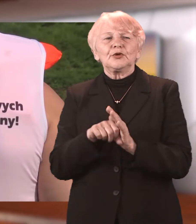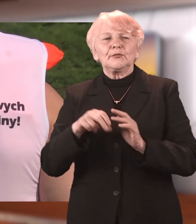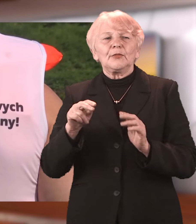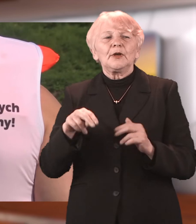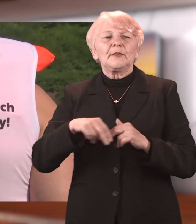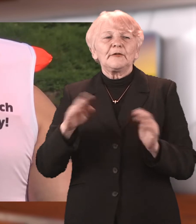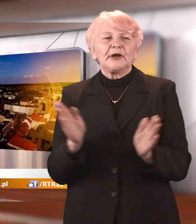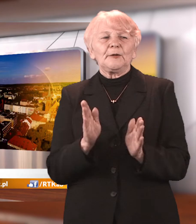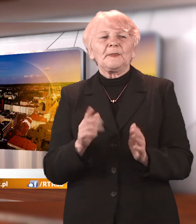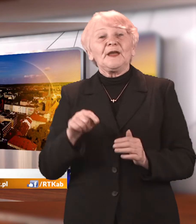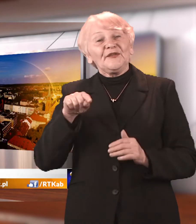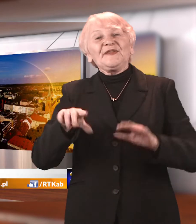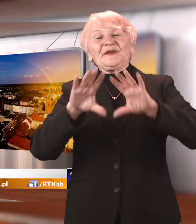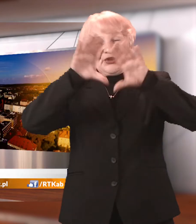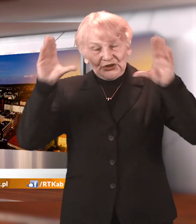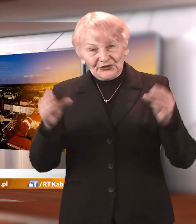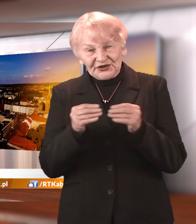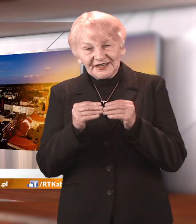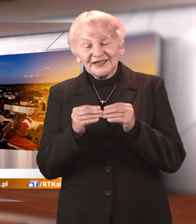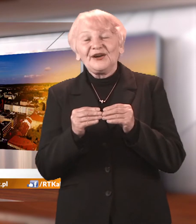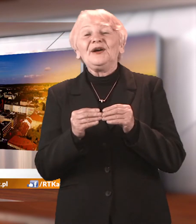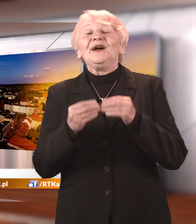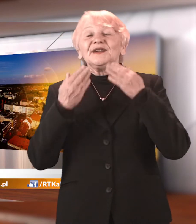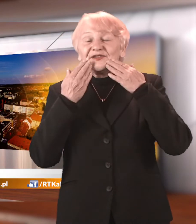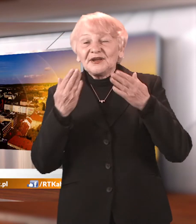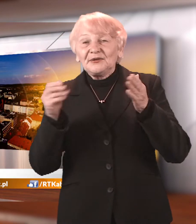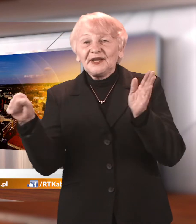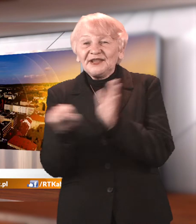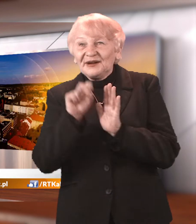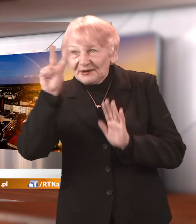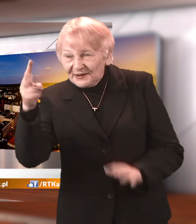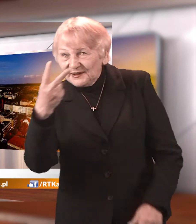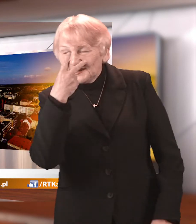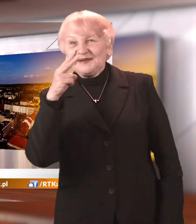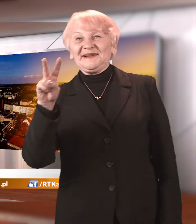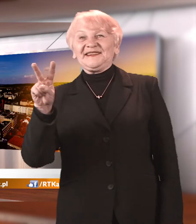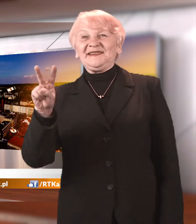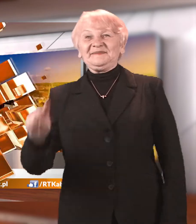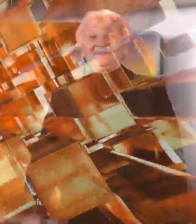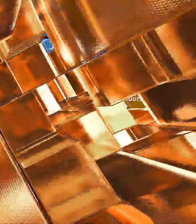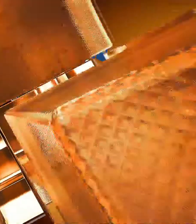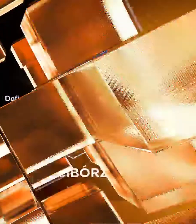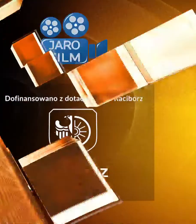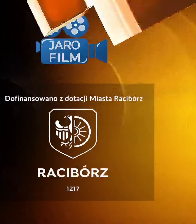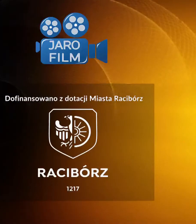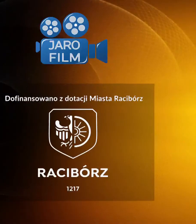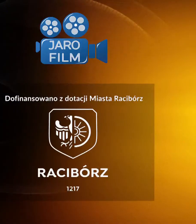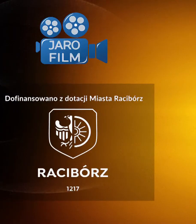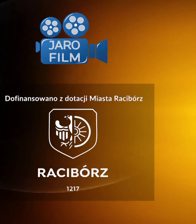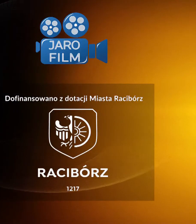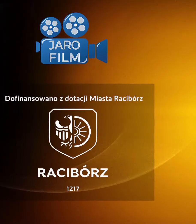wcześniej zapisywać. To wszystko, co dziś dla Państwa przygotowaliśmy. Dziękuję za uwagę i do zobaczenia. Dziękuje.